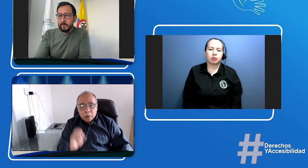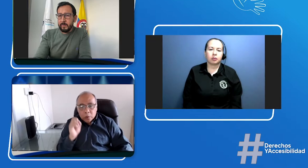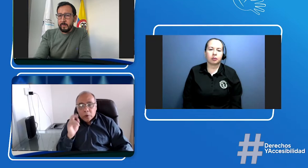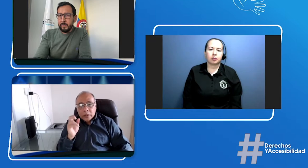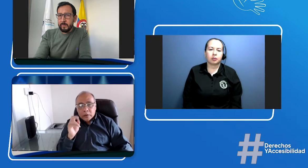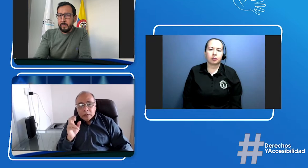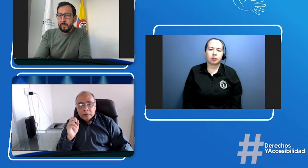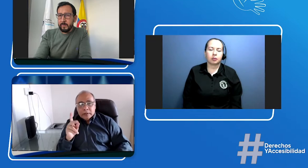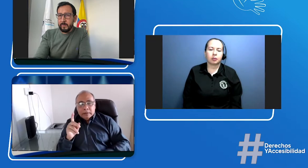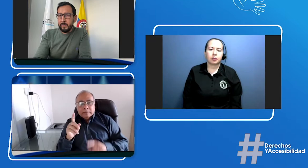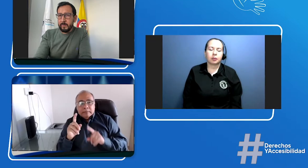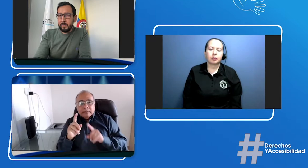Muy bien, ok.